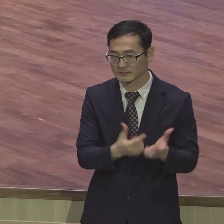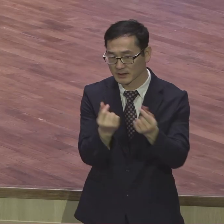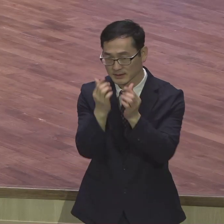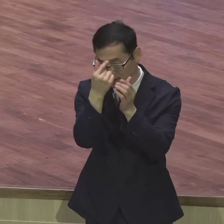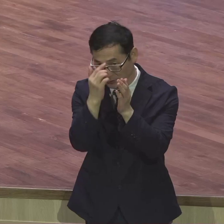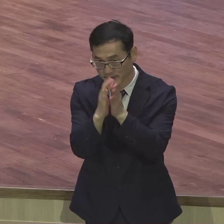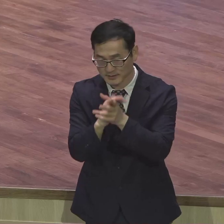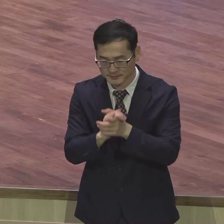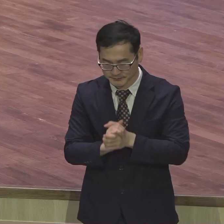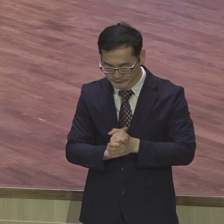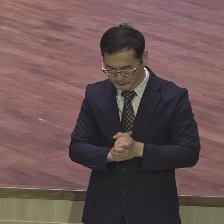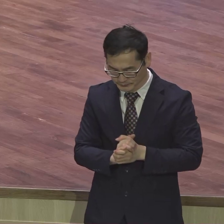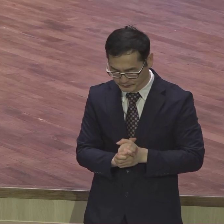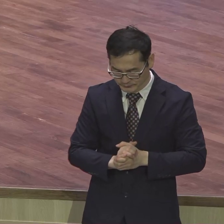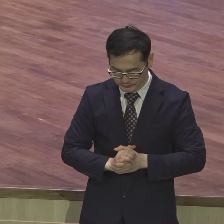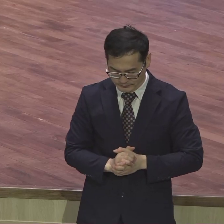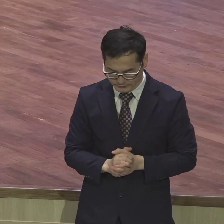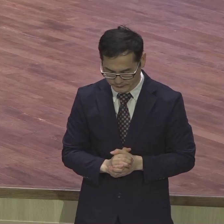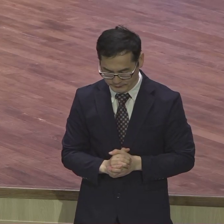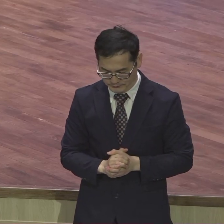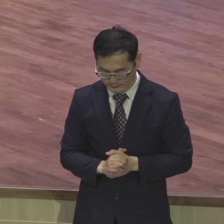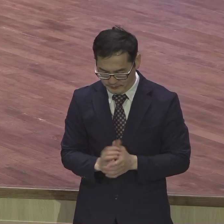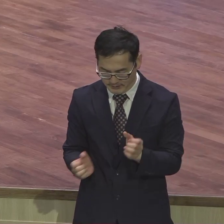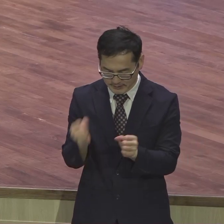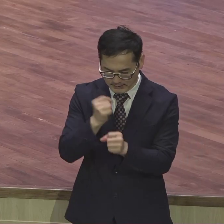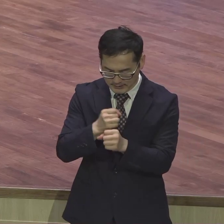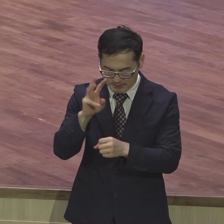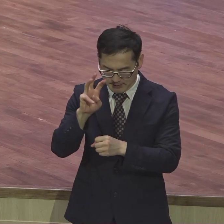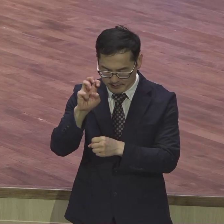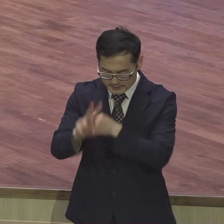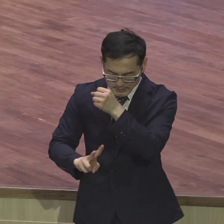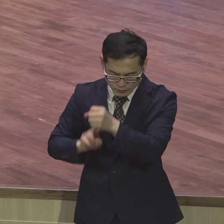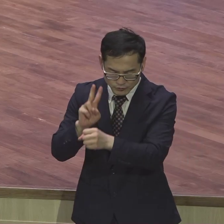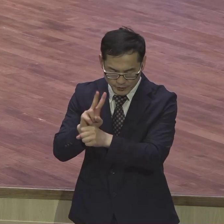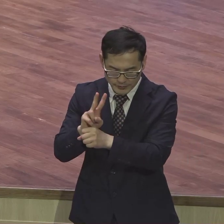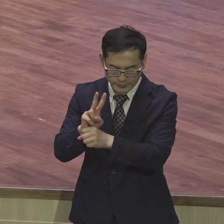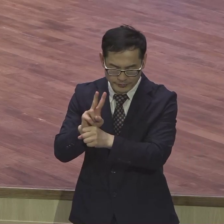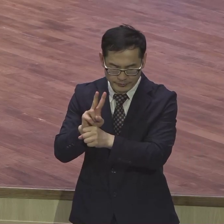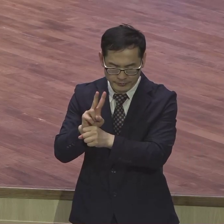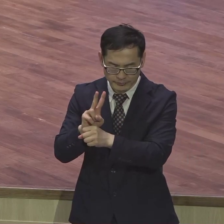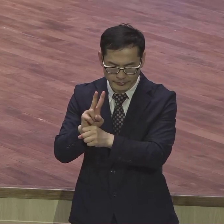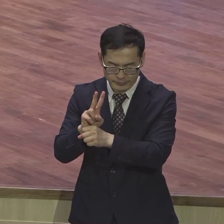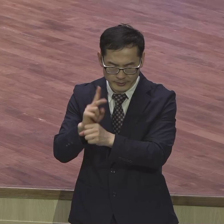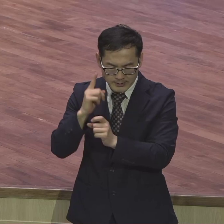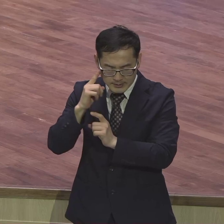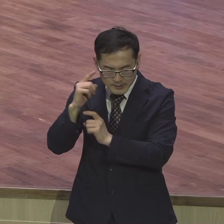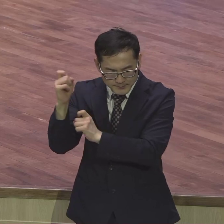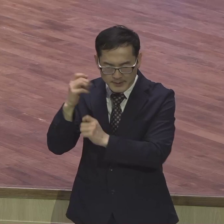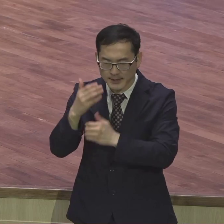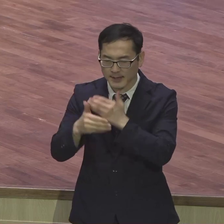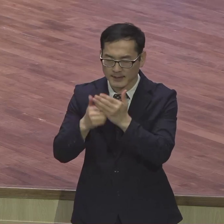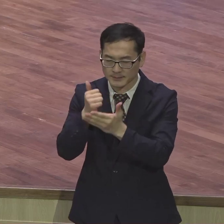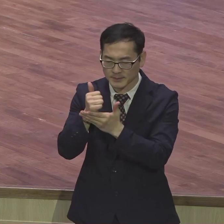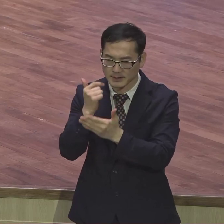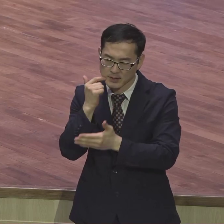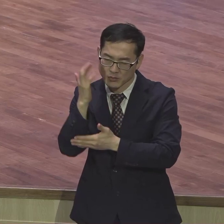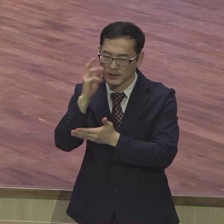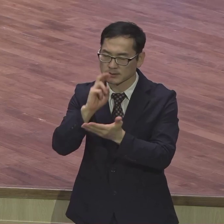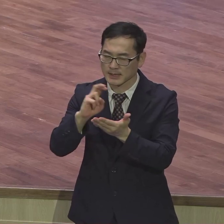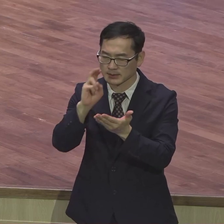아버지 하나님 장립 32주년을 맞이해서 하나님께 영광과 잔성과 모든